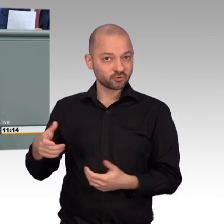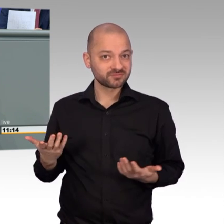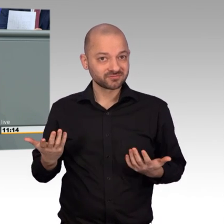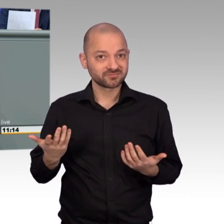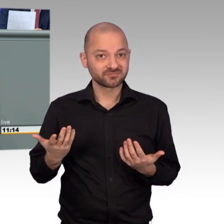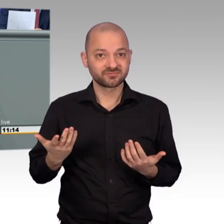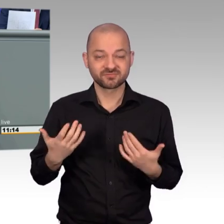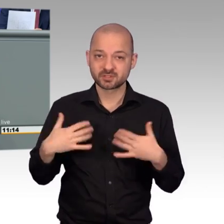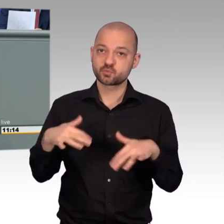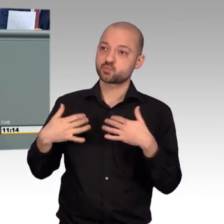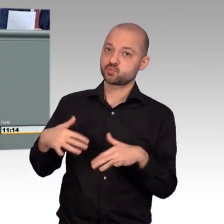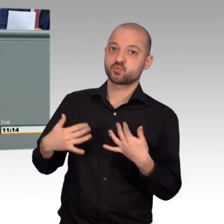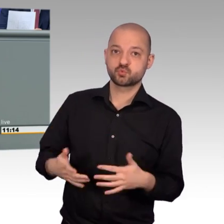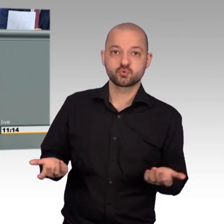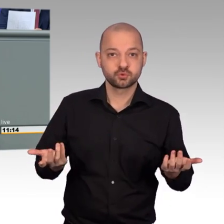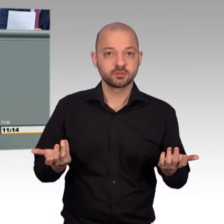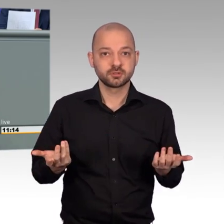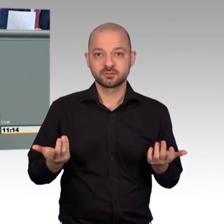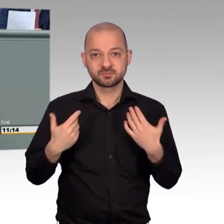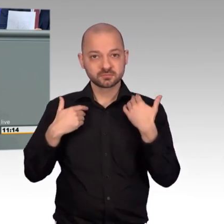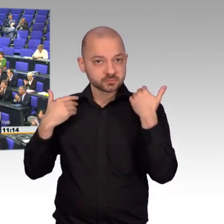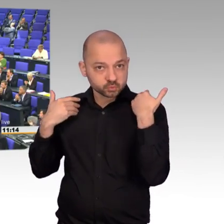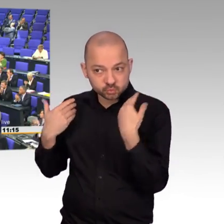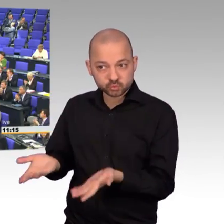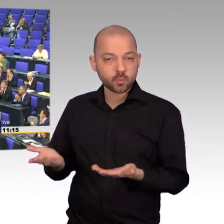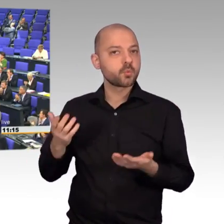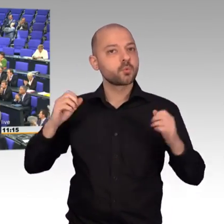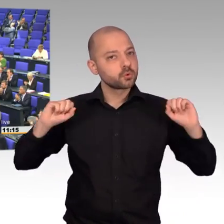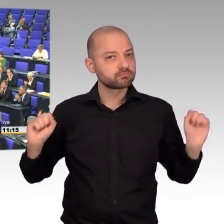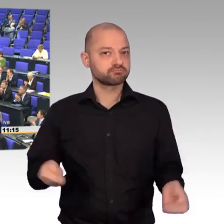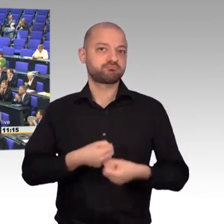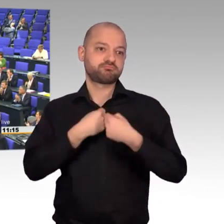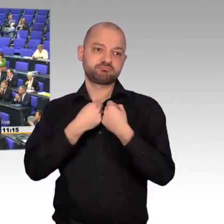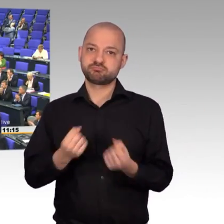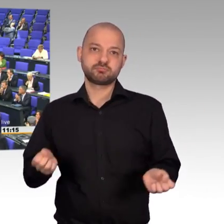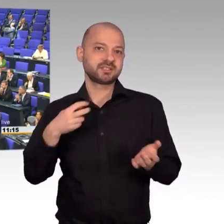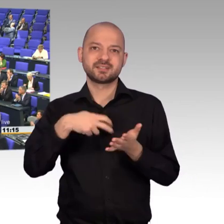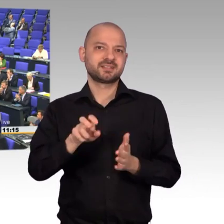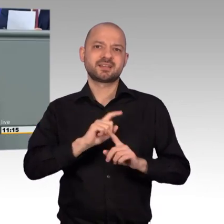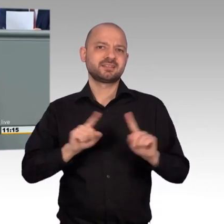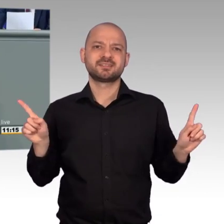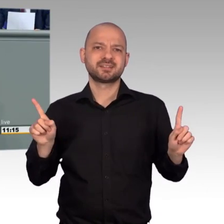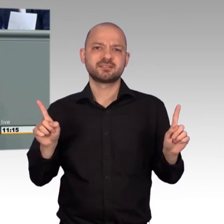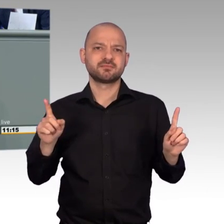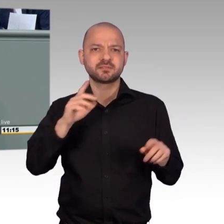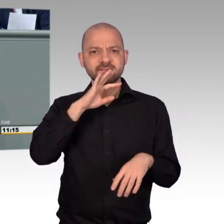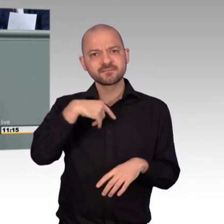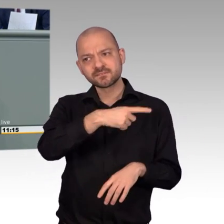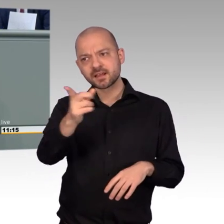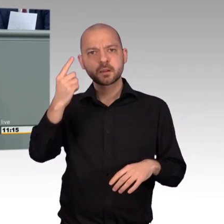aus der Fraktion der Grünen. Volker Kauder hat darauf hingewiesen, viele